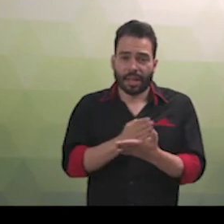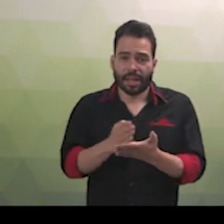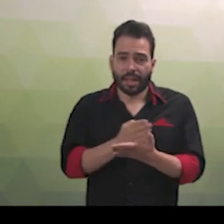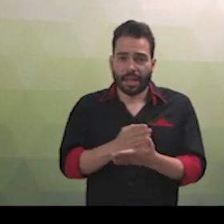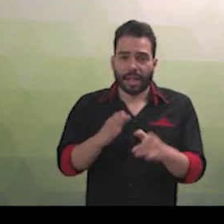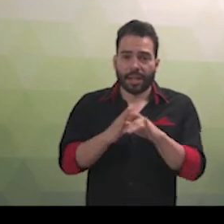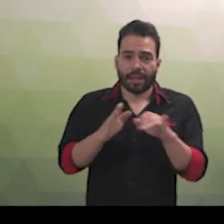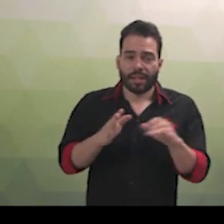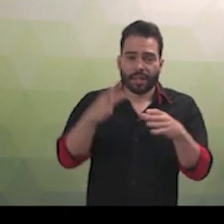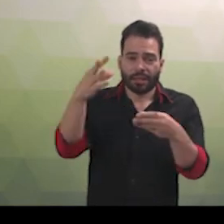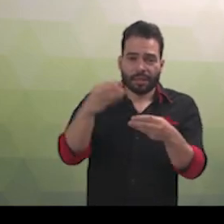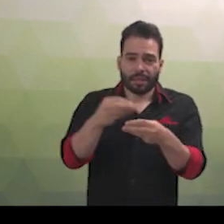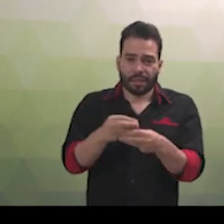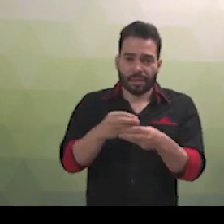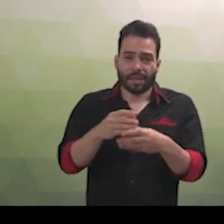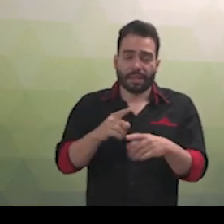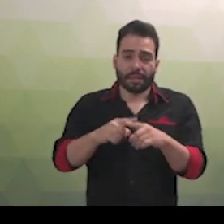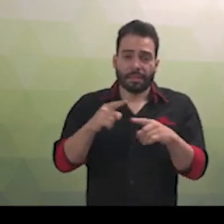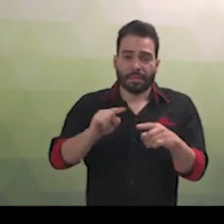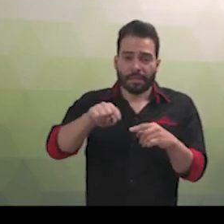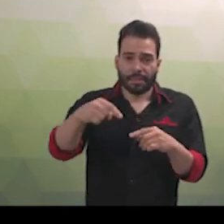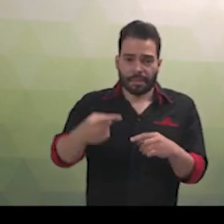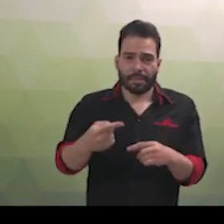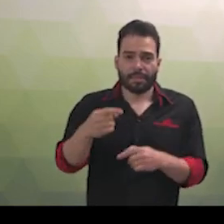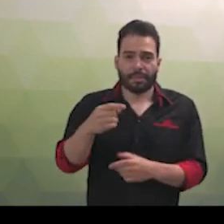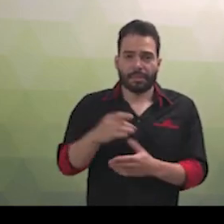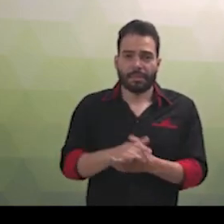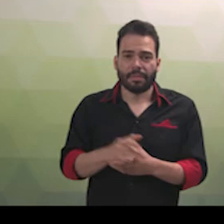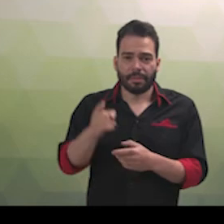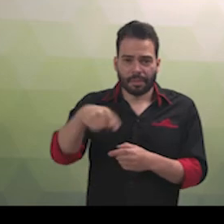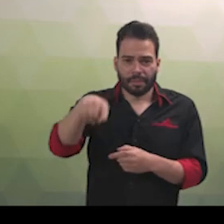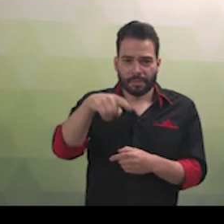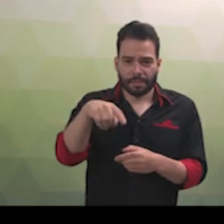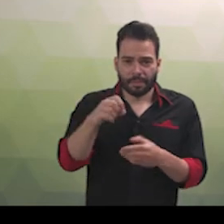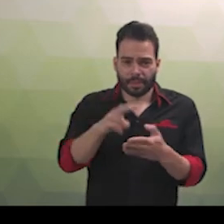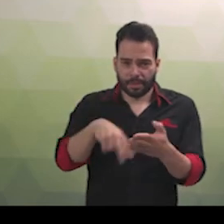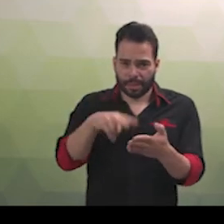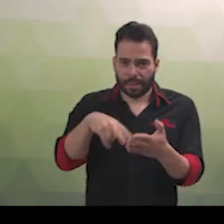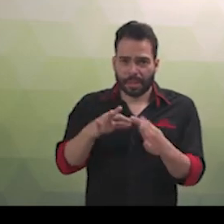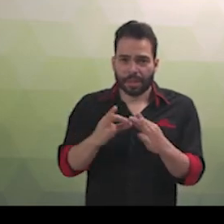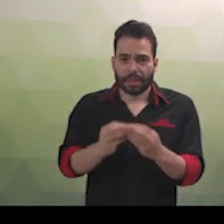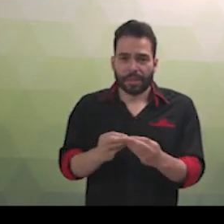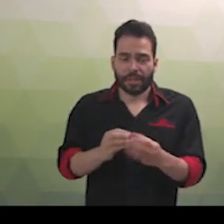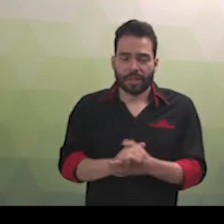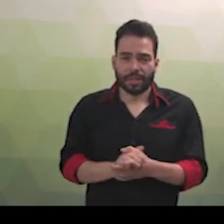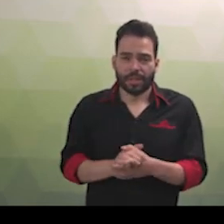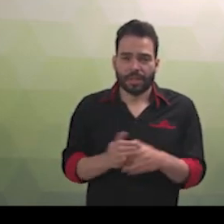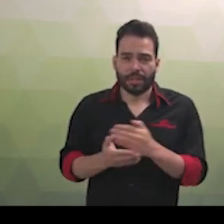jurídicos de forma resumida, mas o ideal é que sejam, posteriormente, analisados na íntegra. Começaremos pela